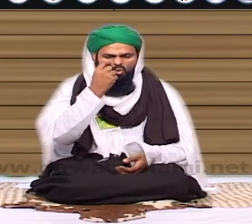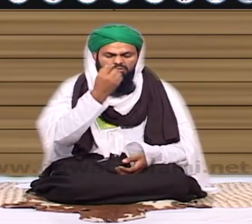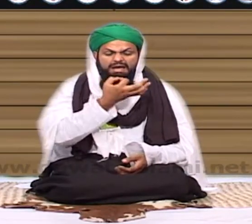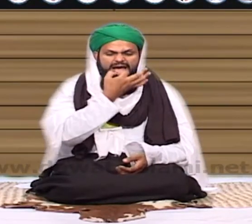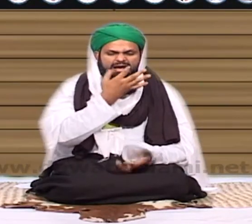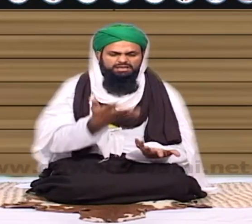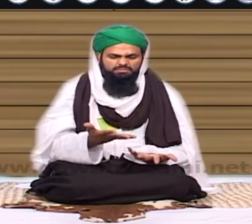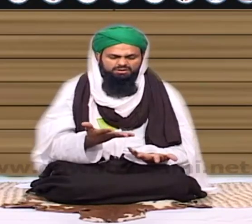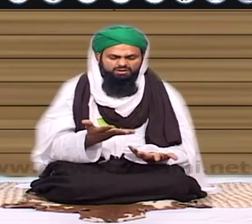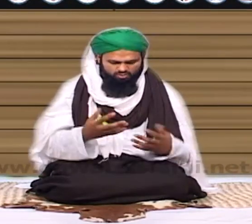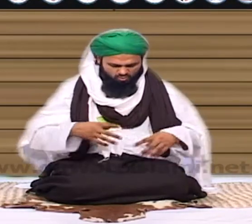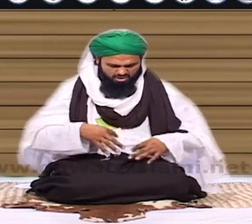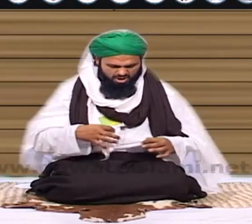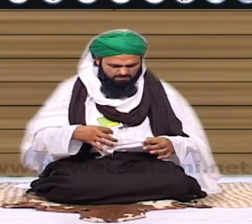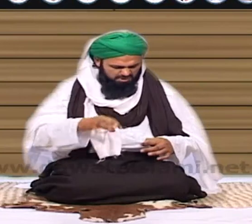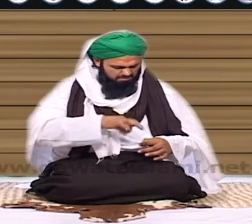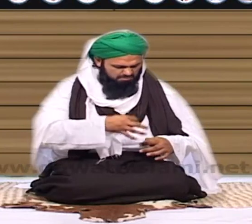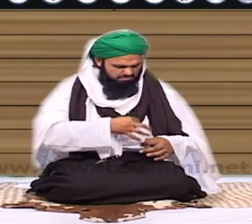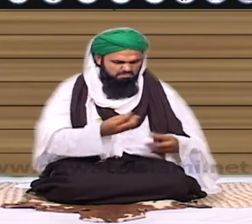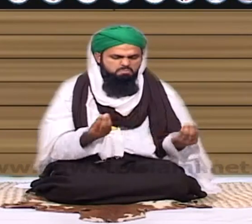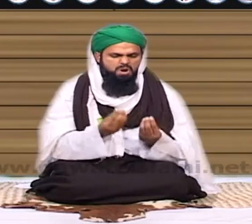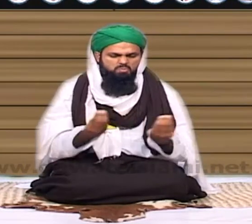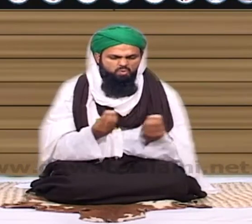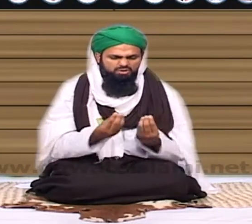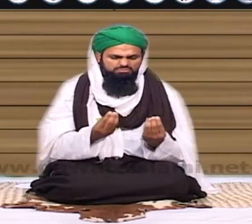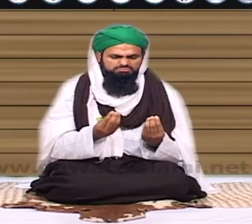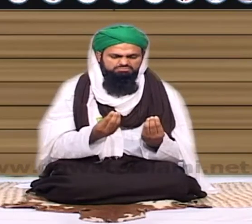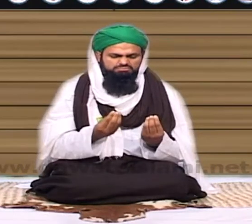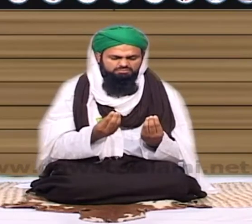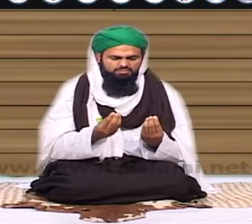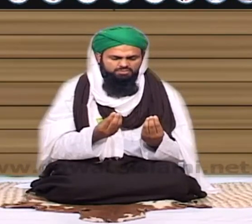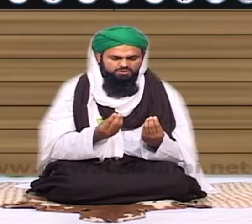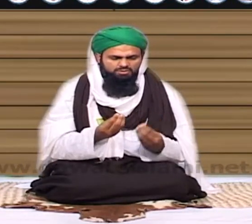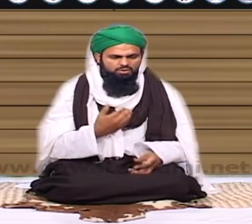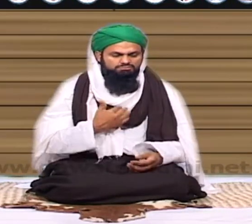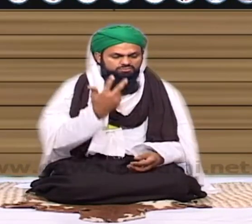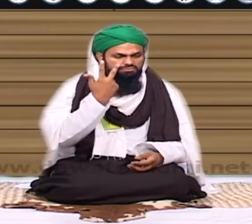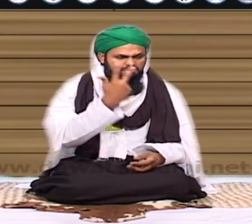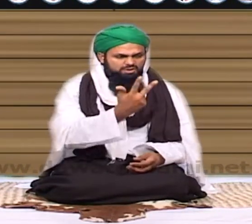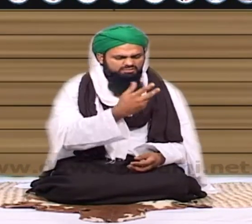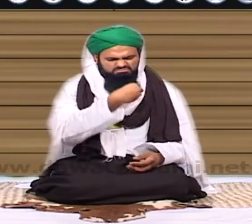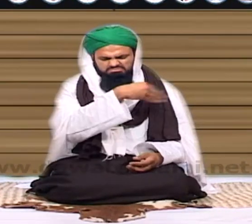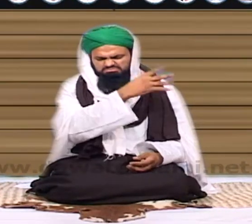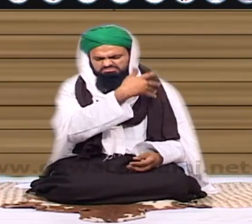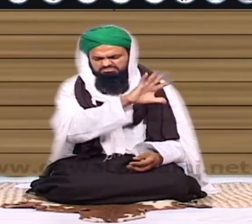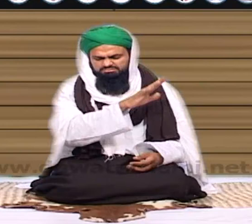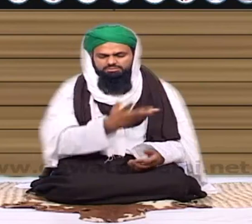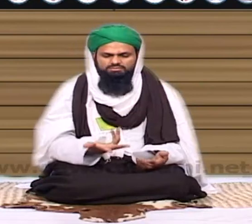کو لپ نہیں گل اس کے کپڑے بچارے کے پیون لگے ہوتے ہیں سادہ سے بھرگی نہیں تو اس کو کوئی تبرد دی تو میرے